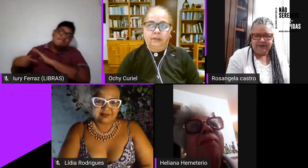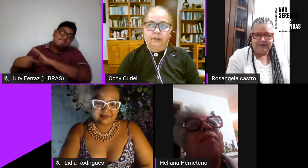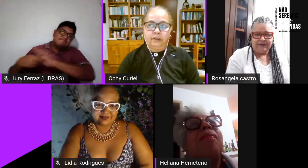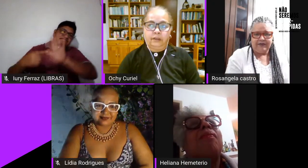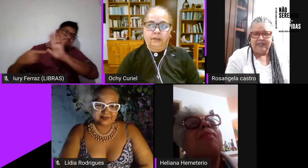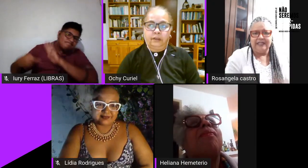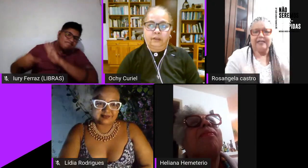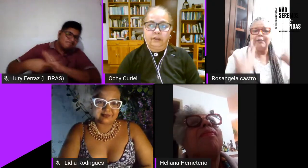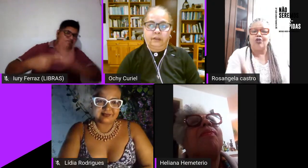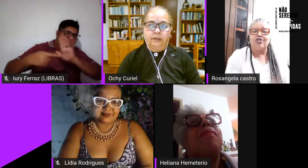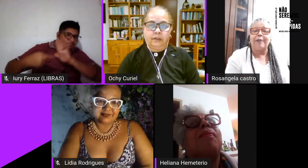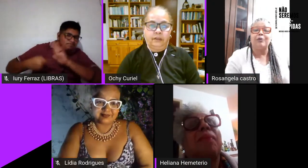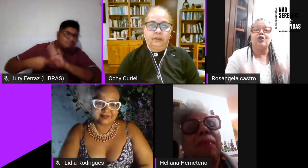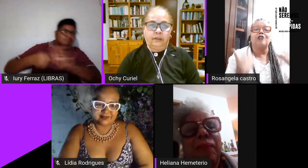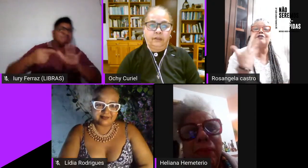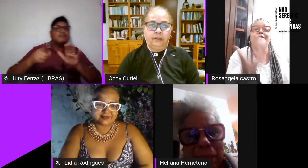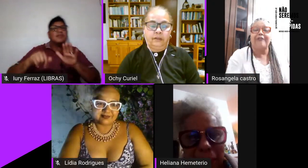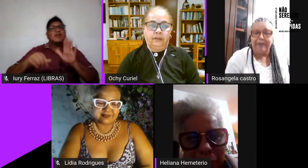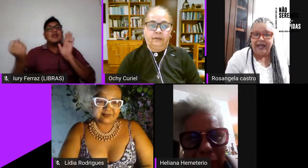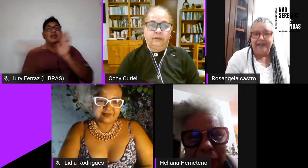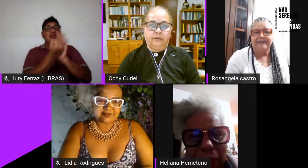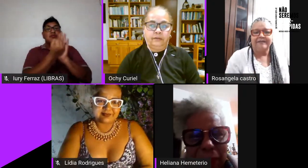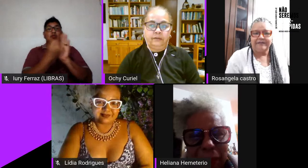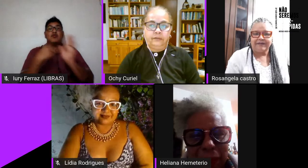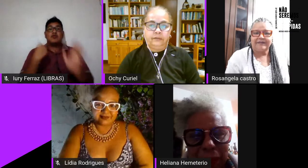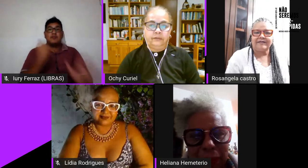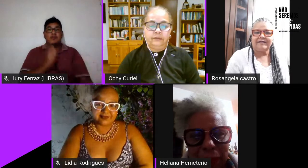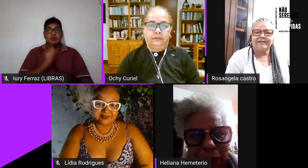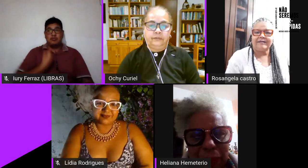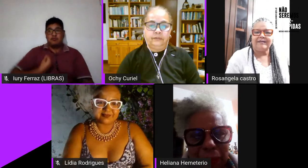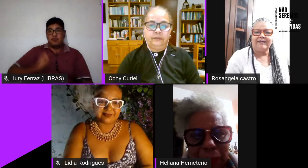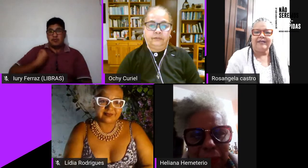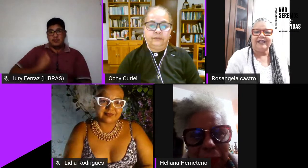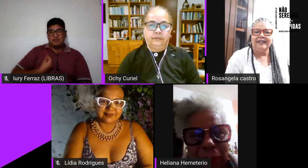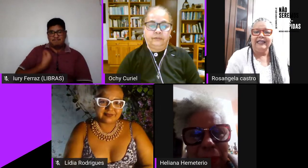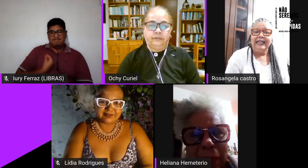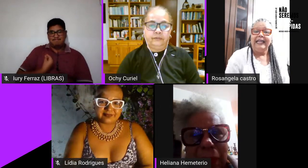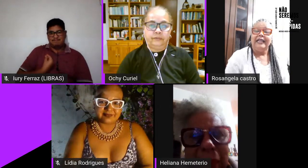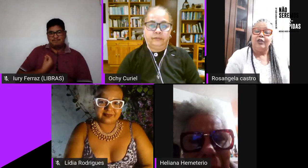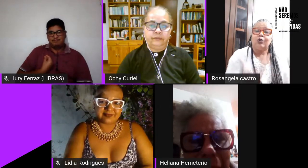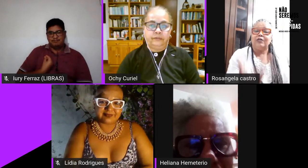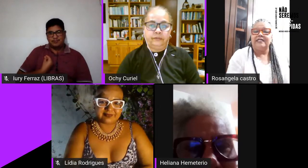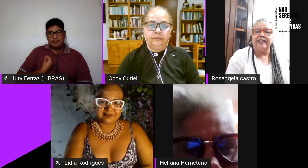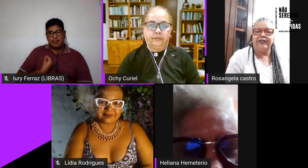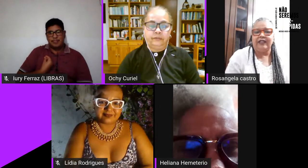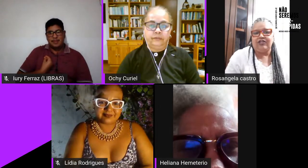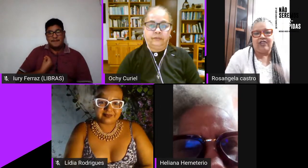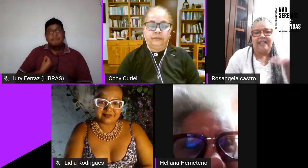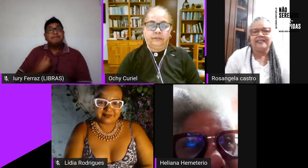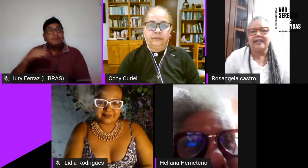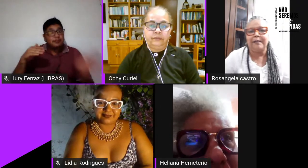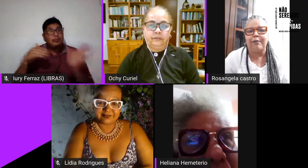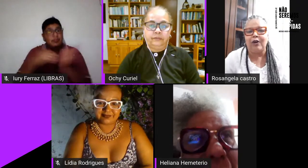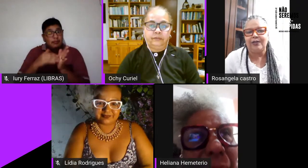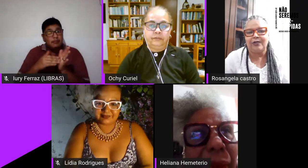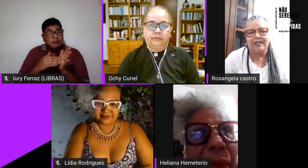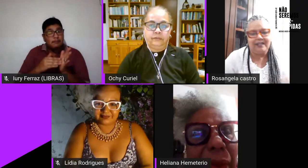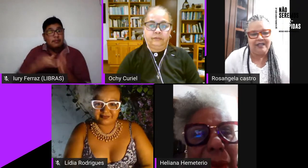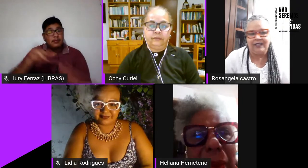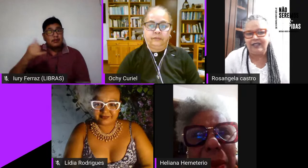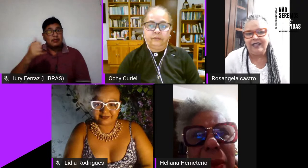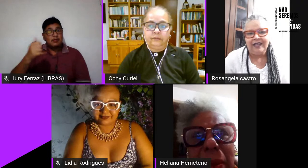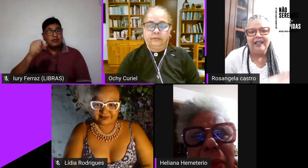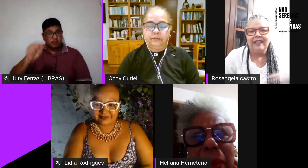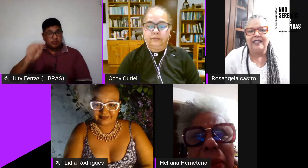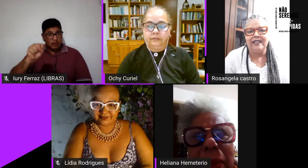simbologia pro nosso viver bem né inclusive Jéssica Hipólito